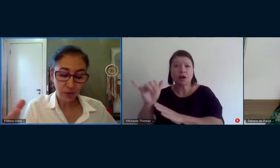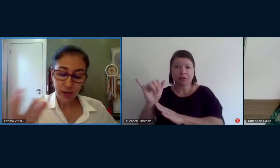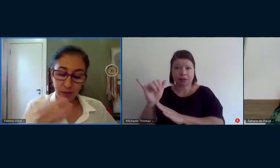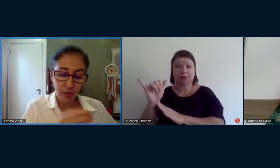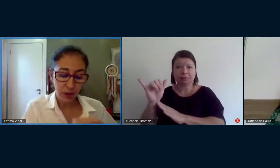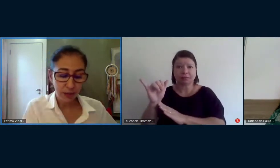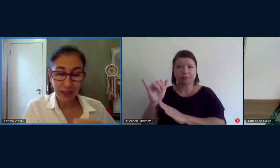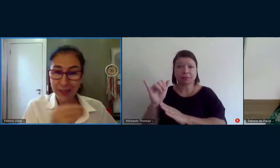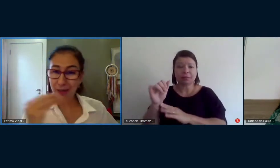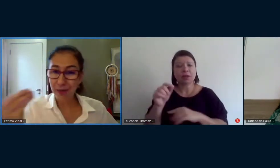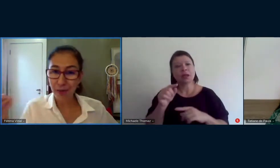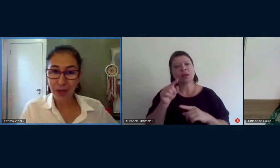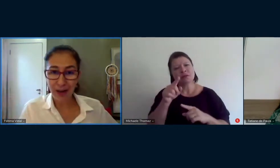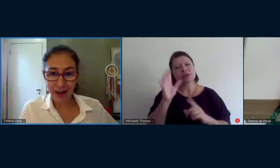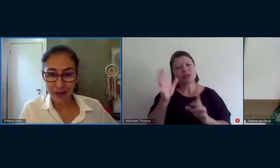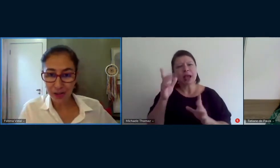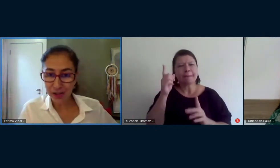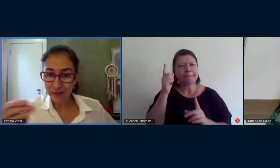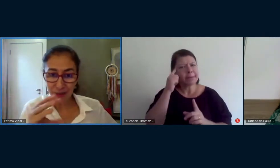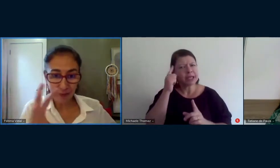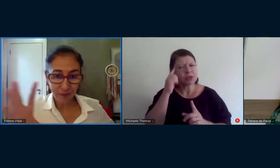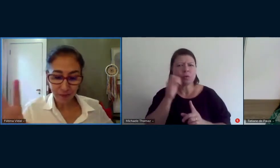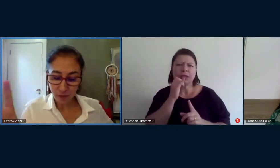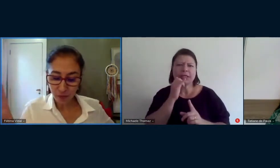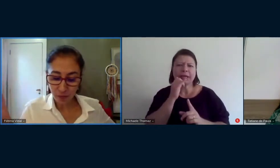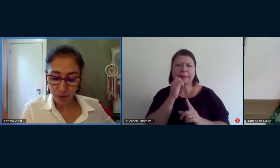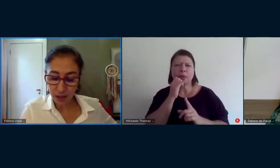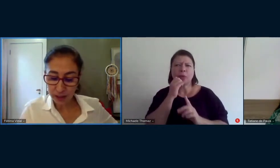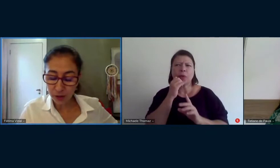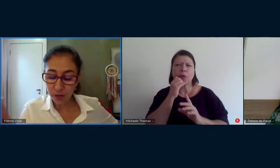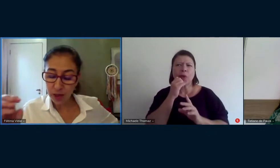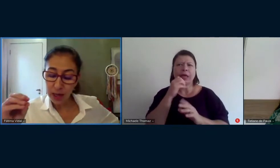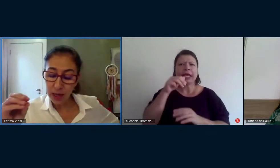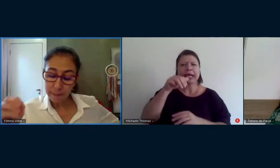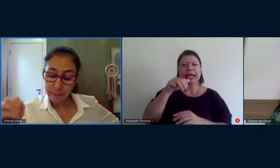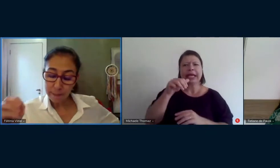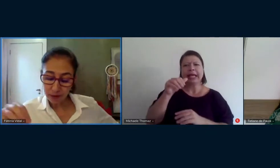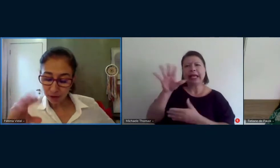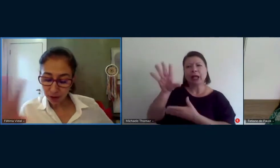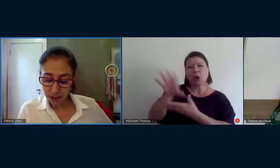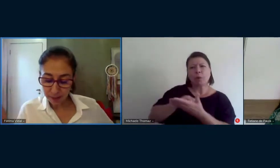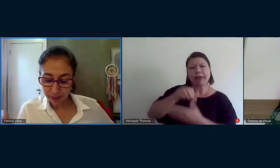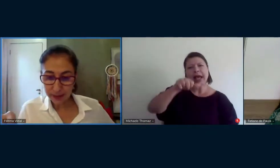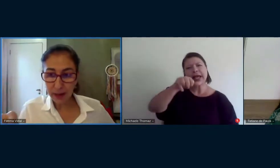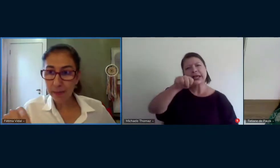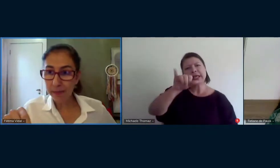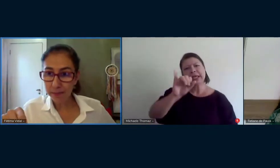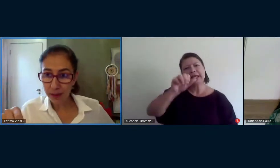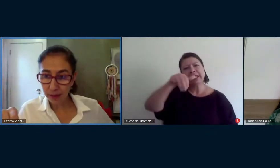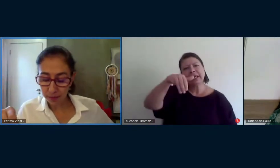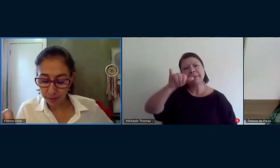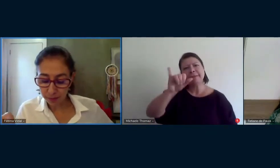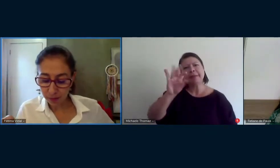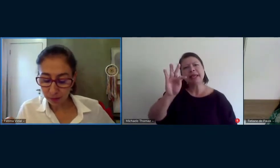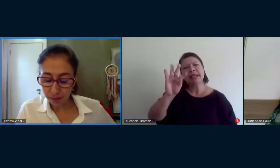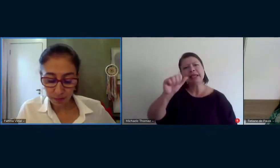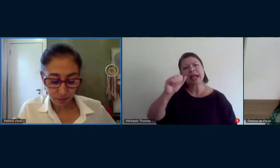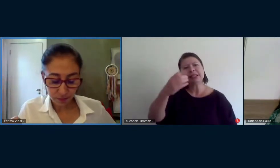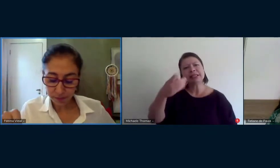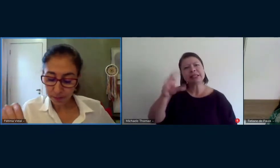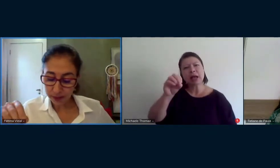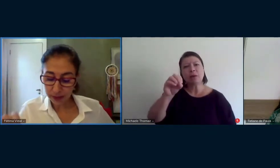nessa discussão de imitação e modelagem no texto mas aí eu só queria passar já não